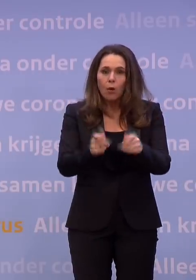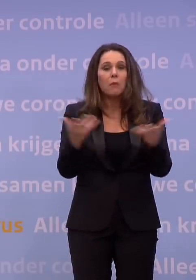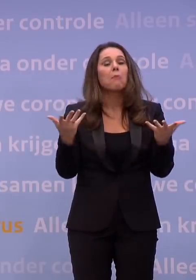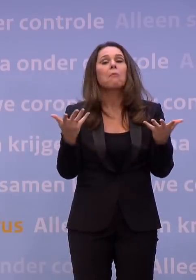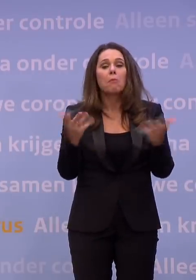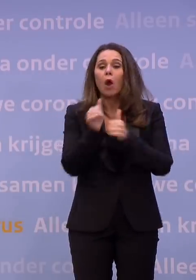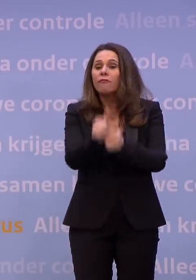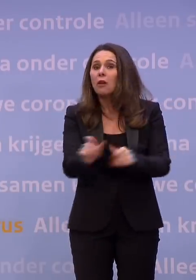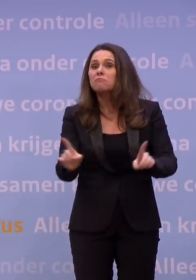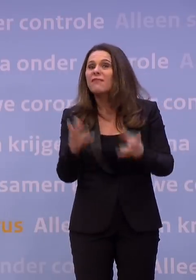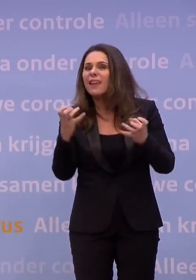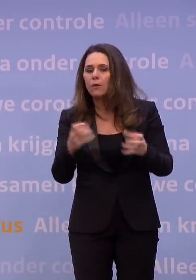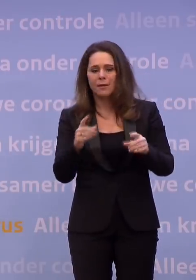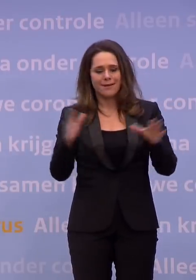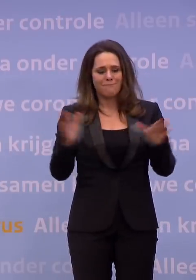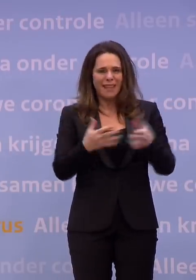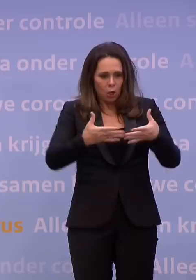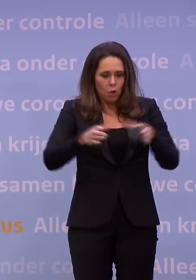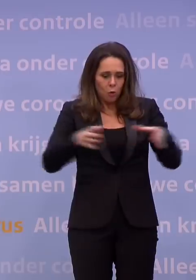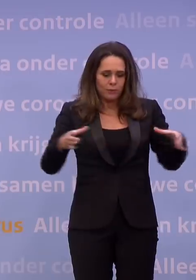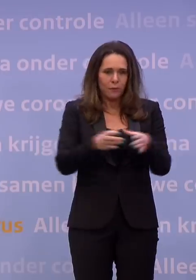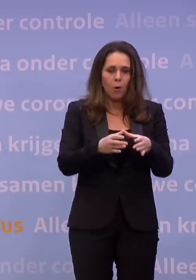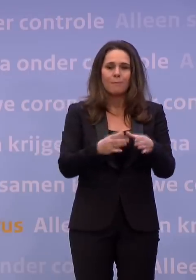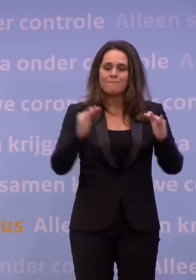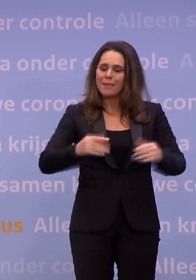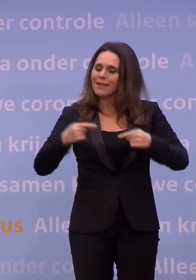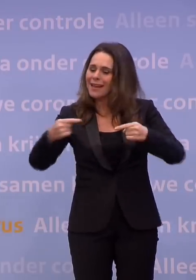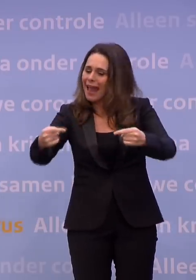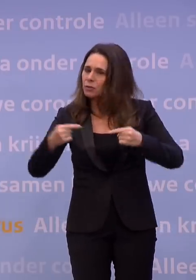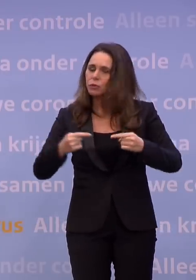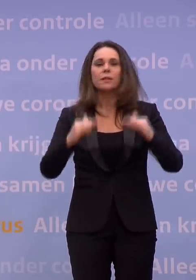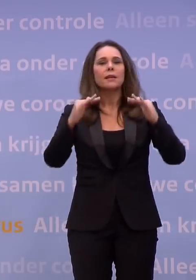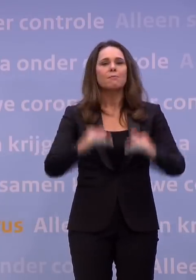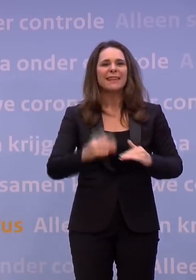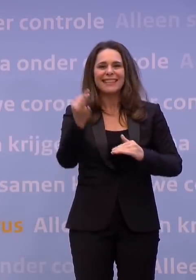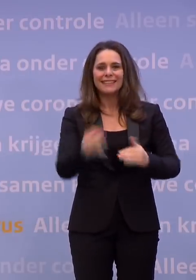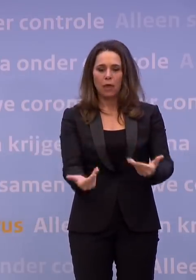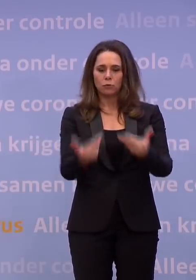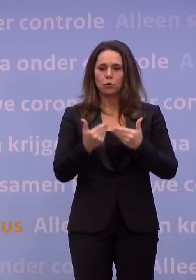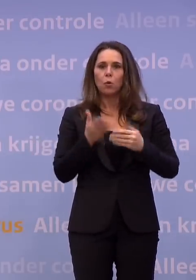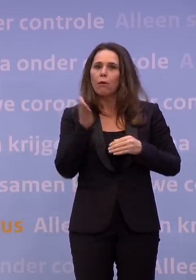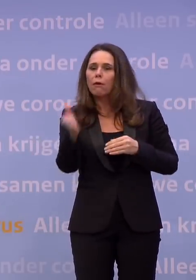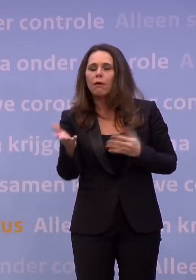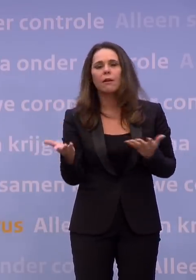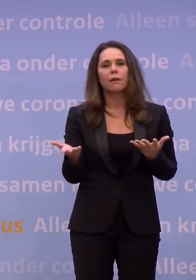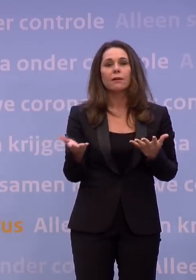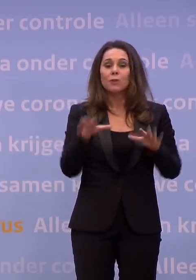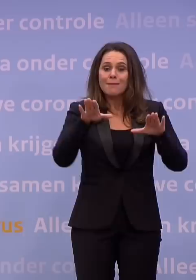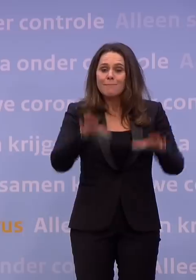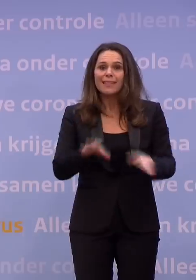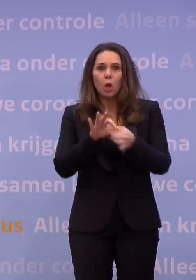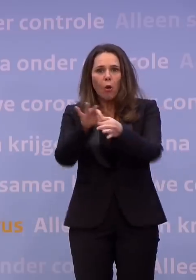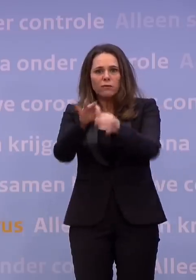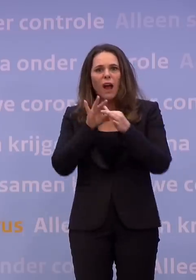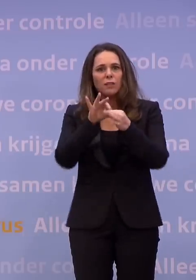groepsvorming, minder reisverwegingen en vooral ook minder thuisbezoek. Minder contacten om daarmee besmettingen te voorkomen,